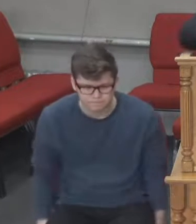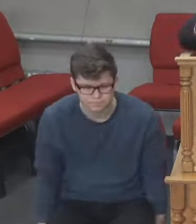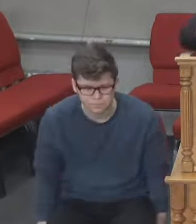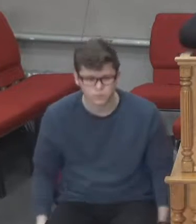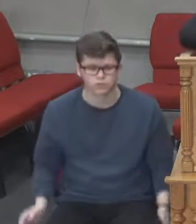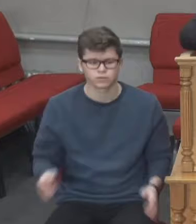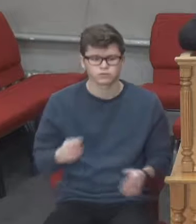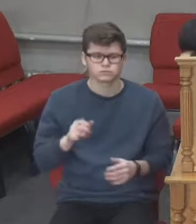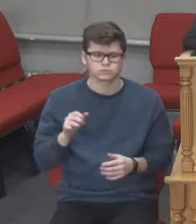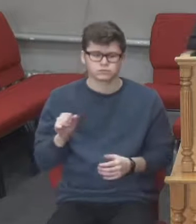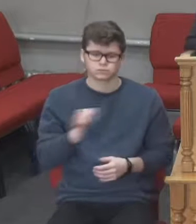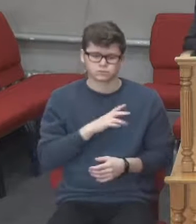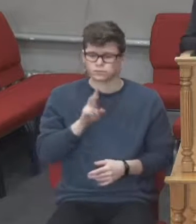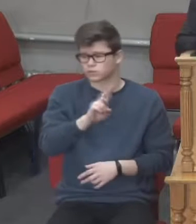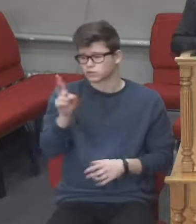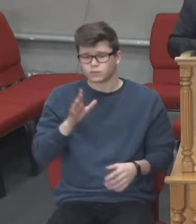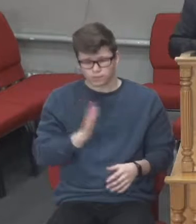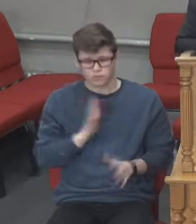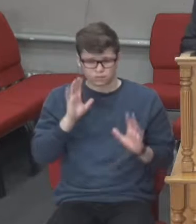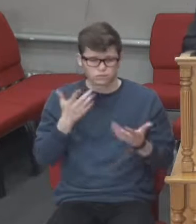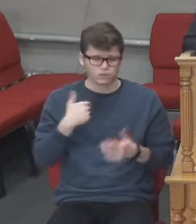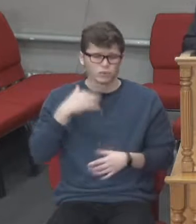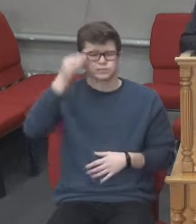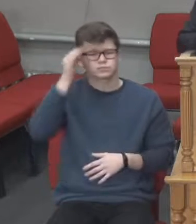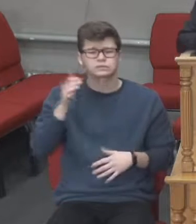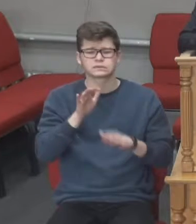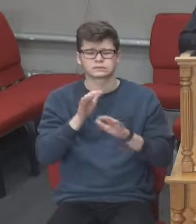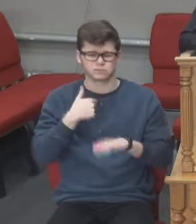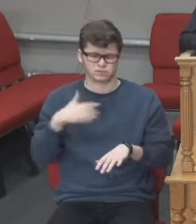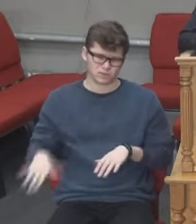він, можливо, в когось ще був, але я пам'ятаю, це в дитинстві